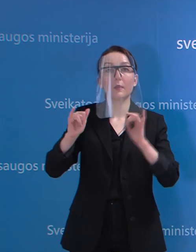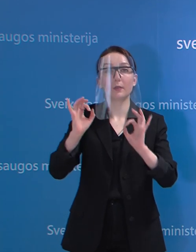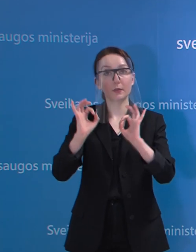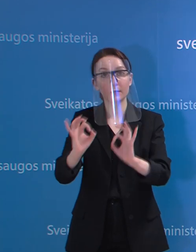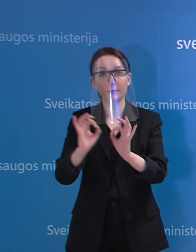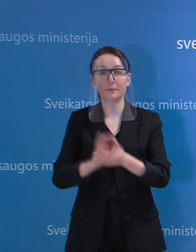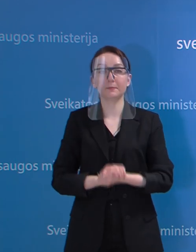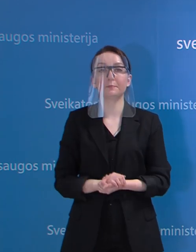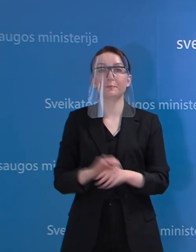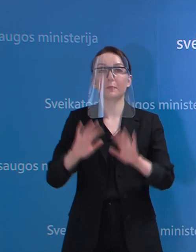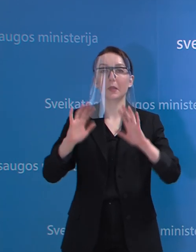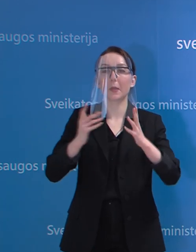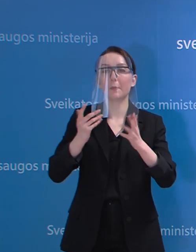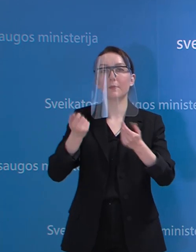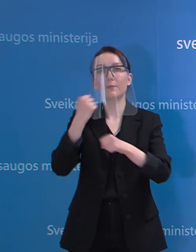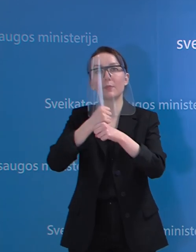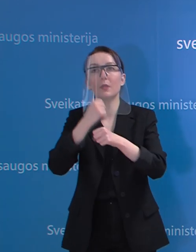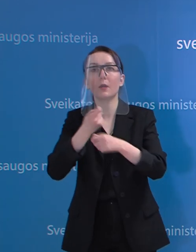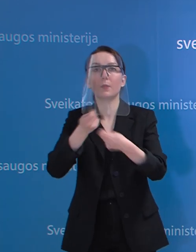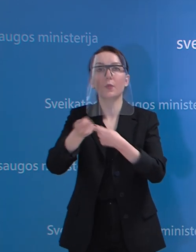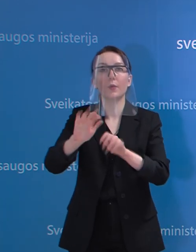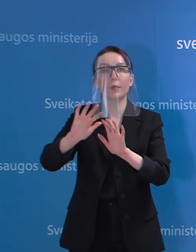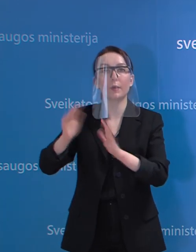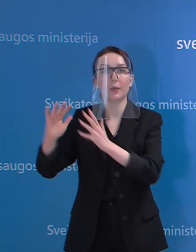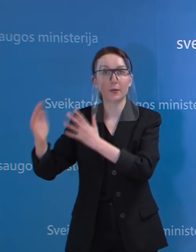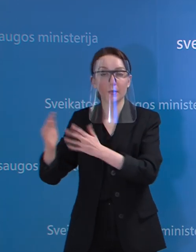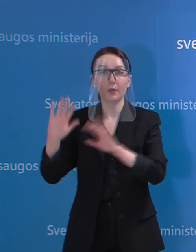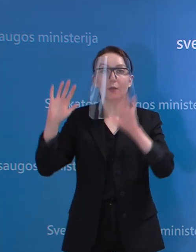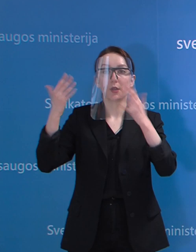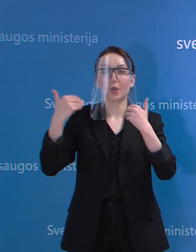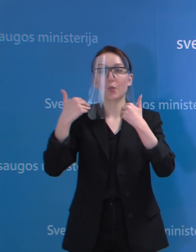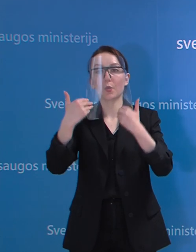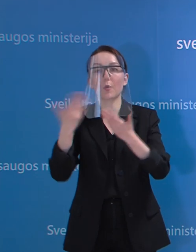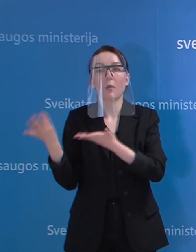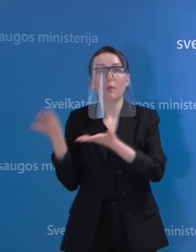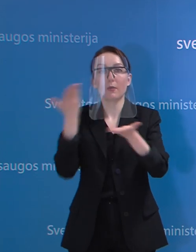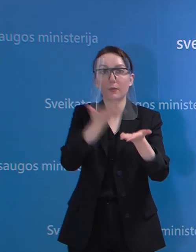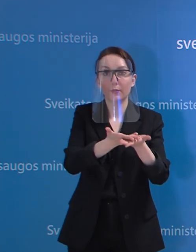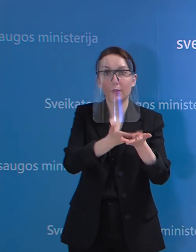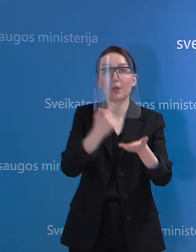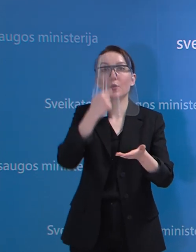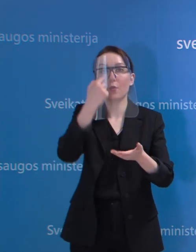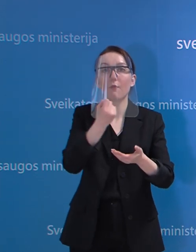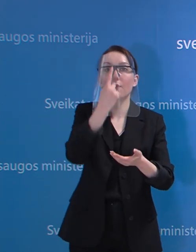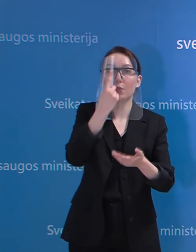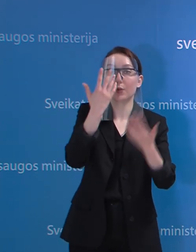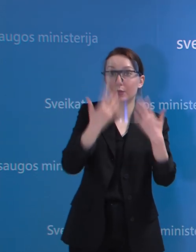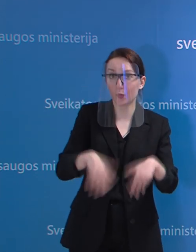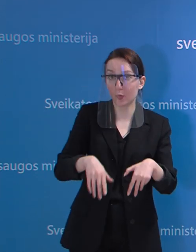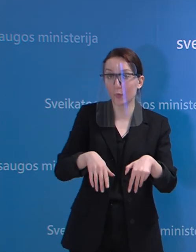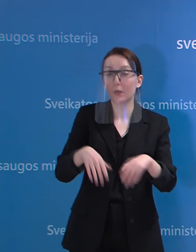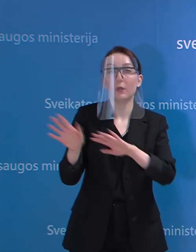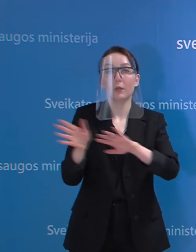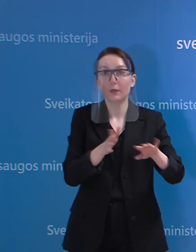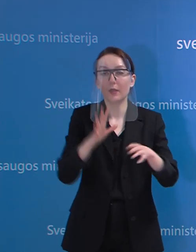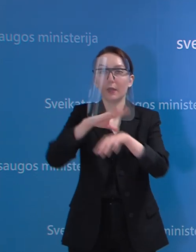ir kaip reikėtų organizuoti patį darbą. Esam rekomendacijas teikę dėl kovo 11-osios renginių, tai pateiksim jas